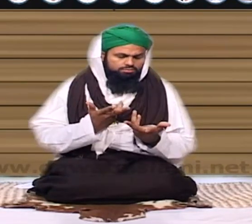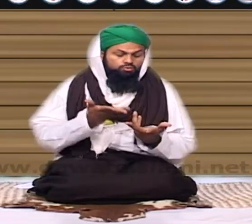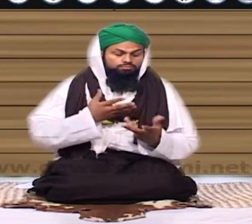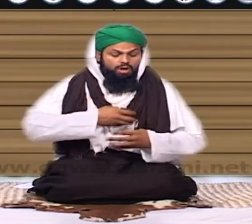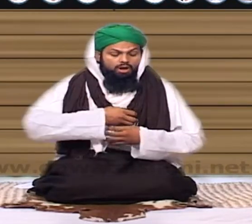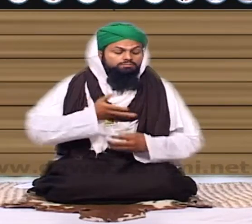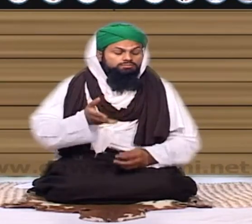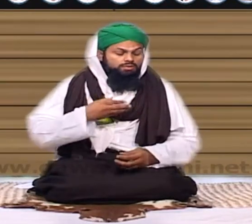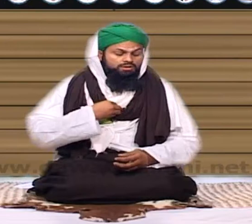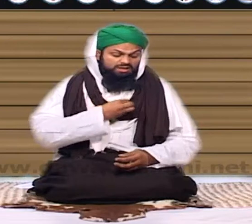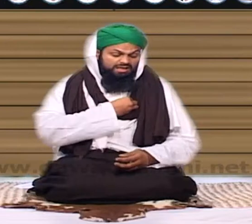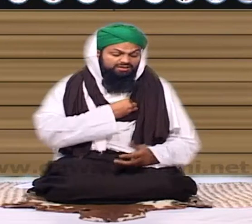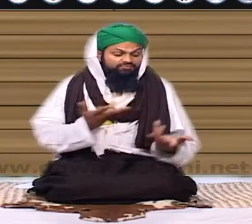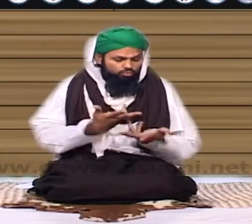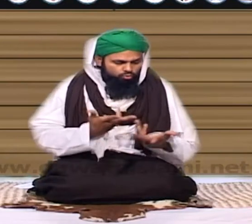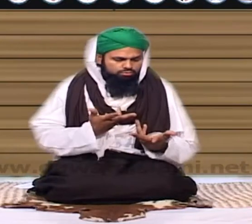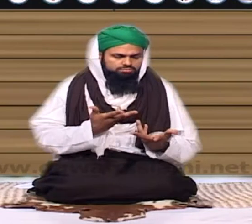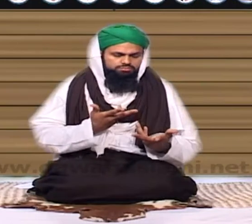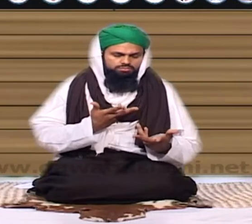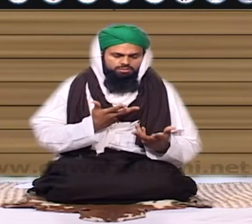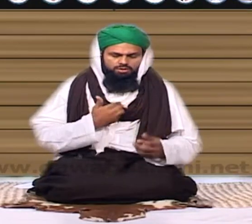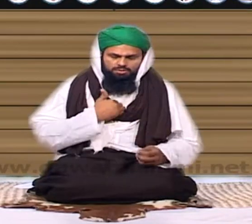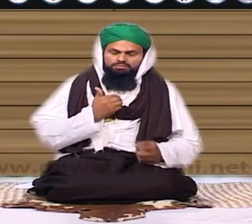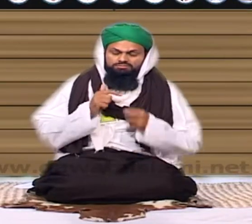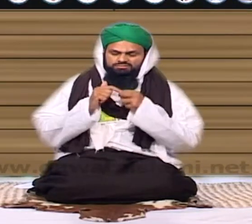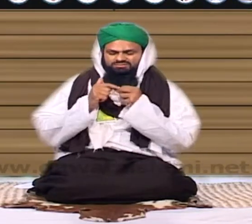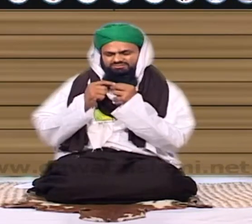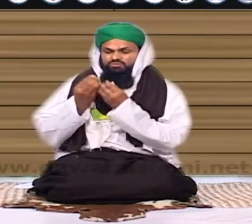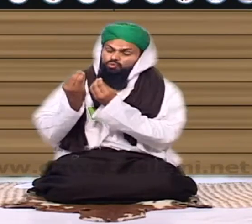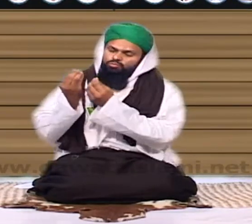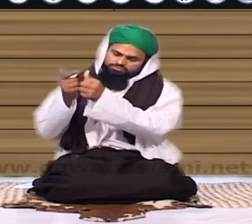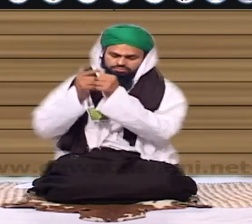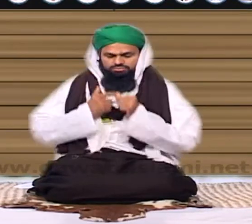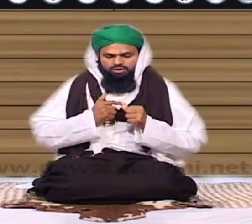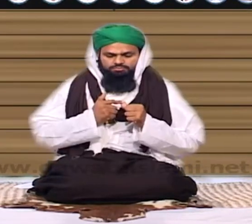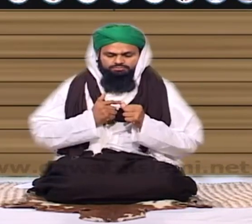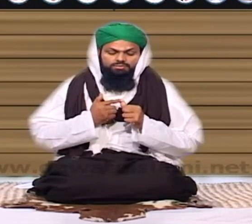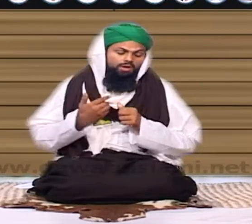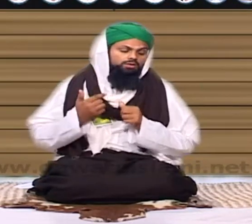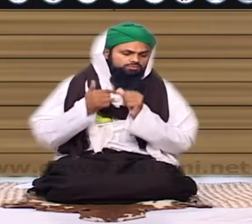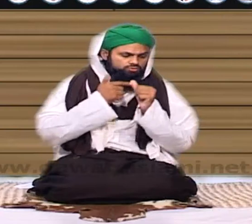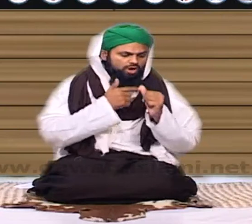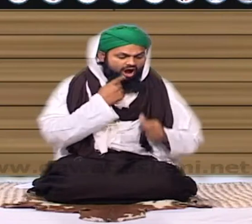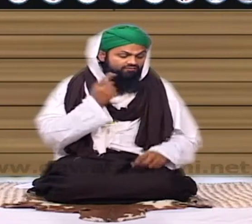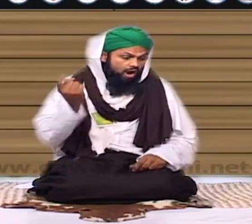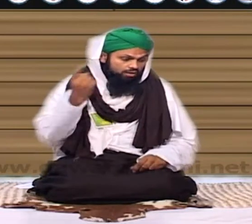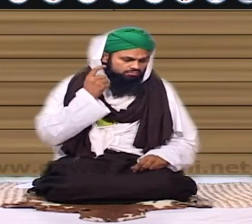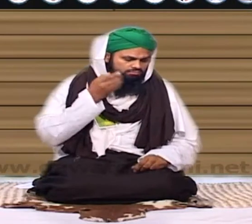عذاب میں کیوں گرفتار ہوا تو میں نے کہا کہ تو ہی بتا چنانچہ حاطف نے بتایا کہ یہ شخص